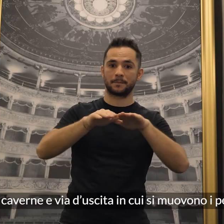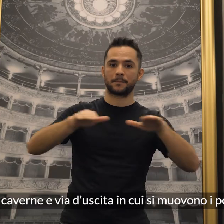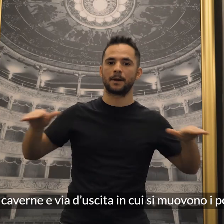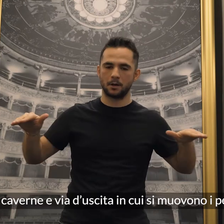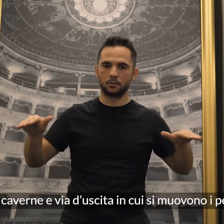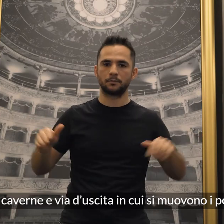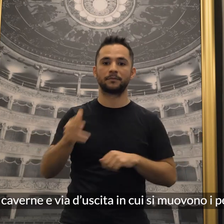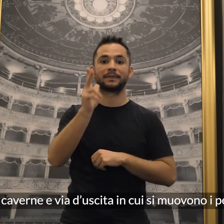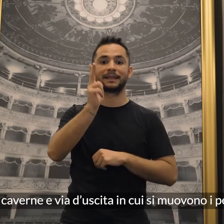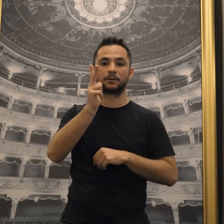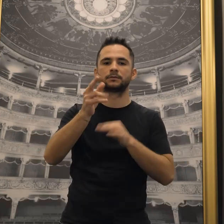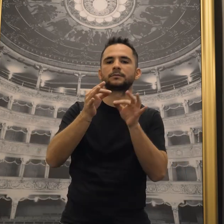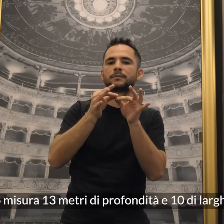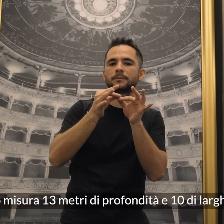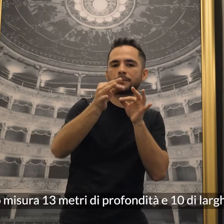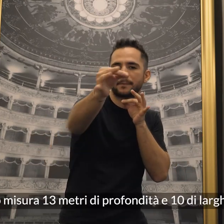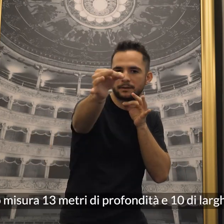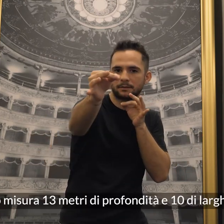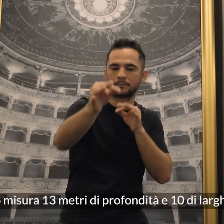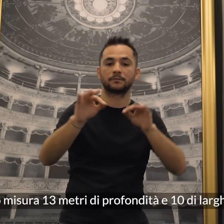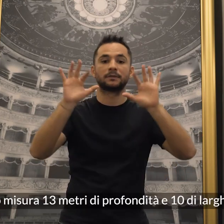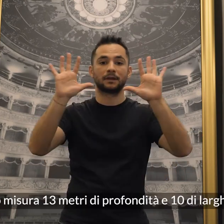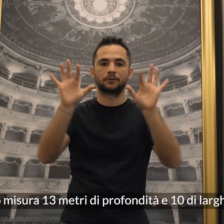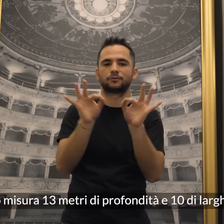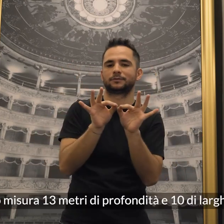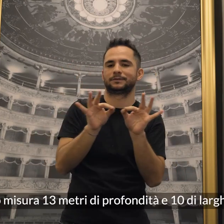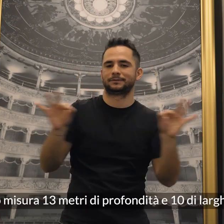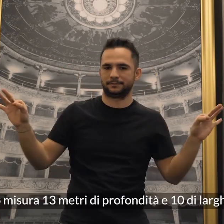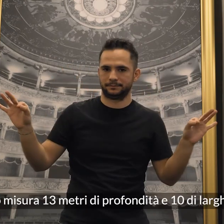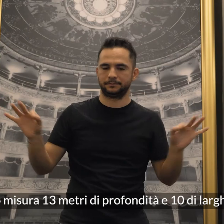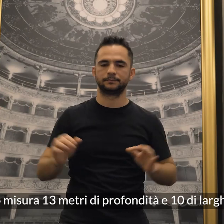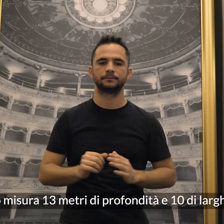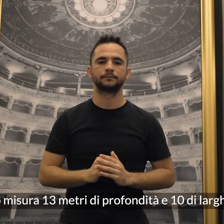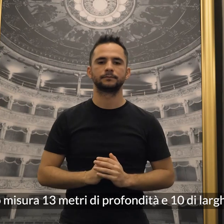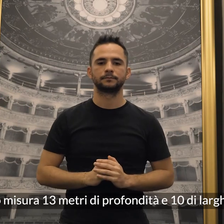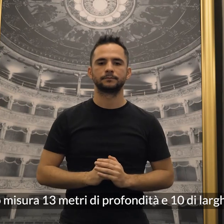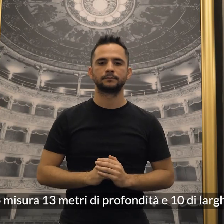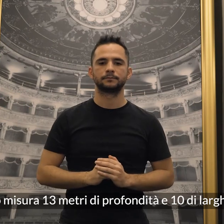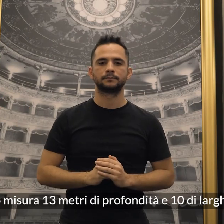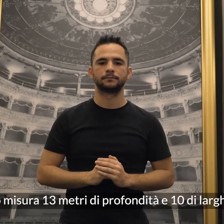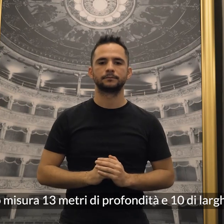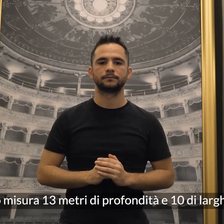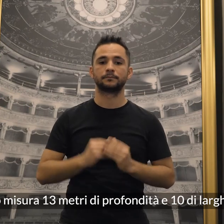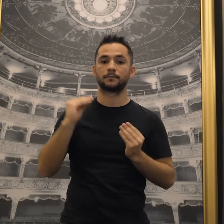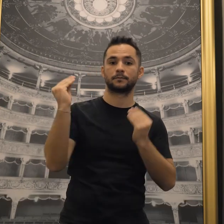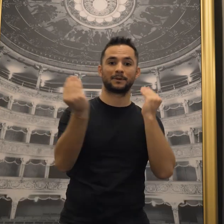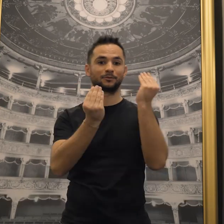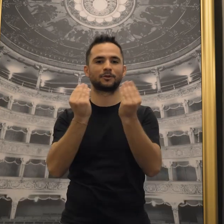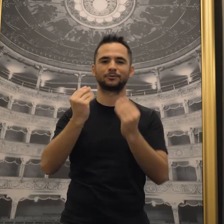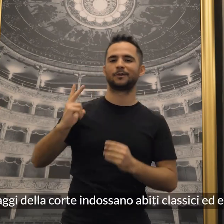i personaggi. Il palco misura 13 metri di profondità e 10 di larghezza. I